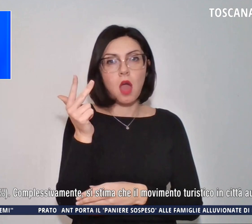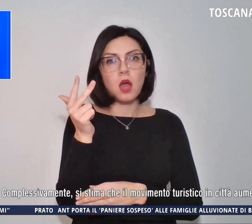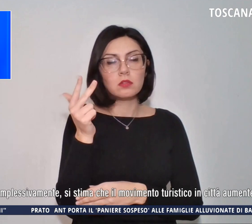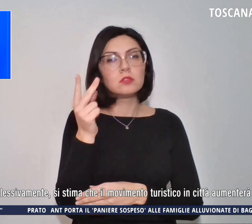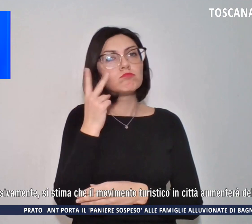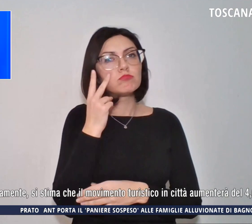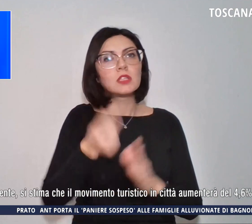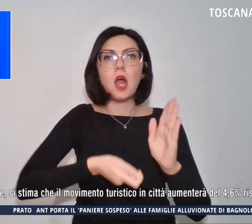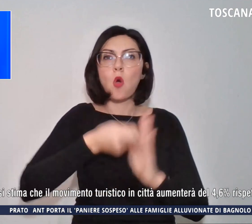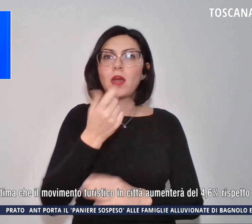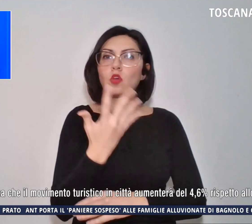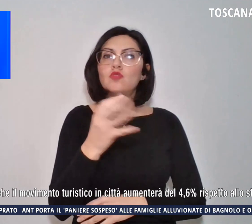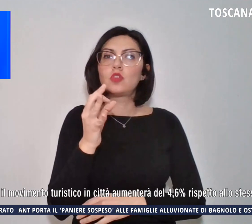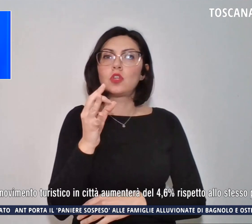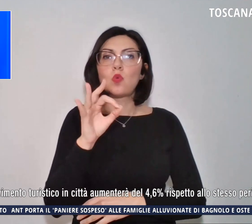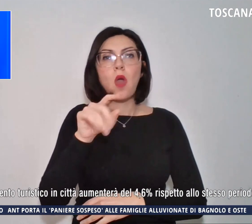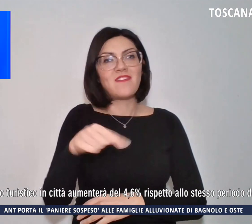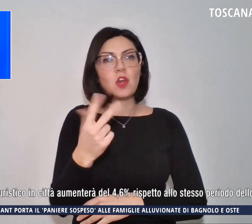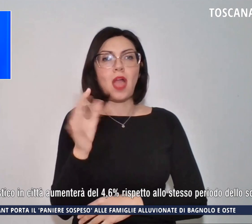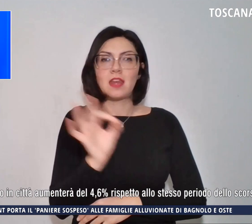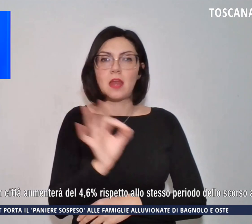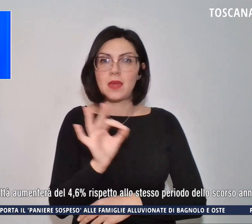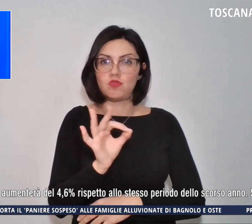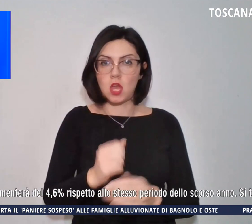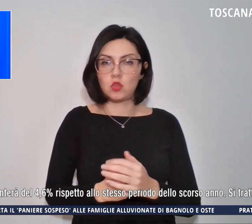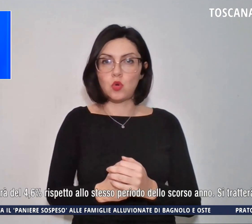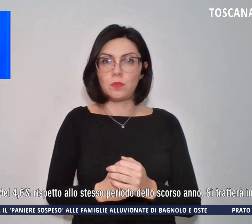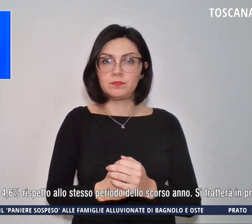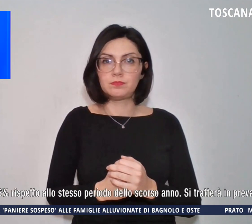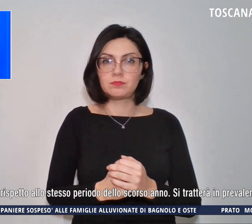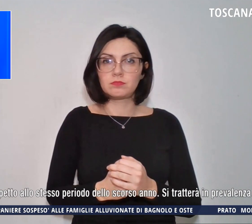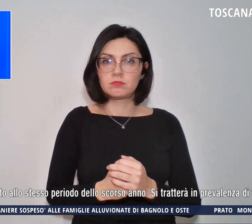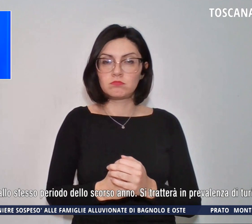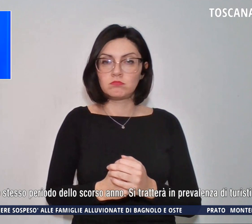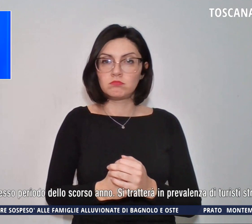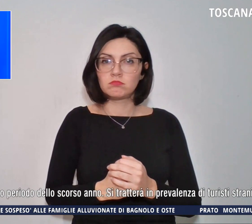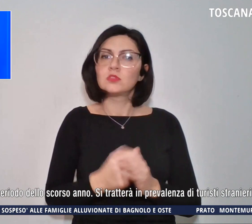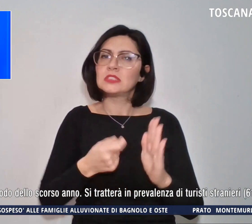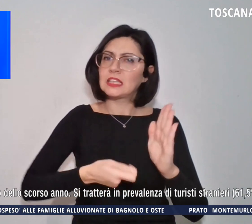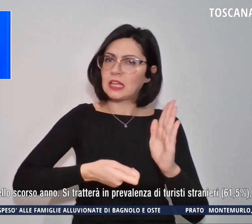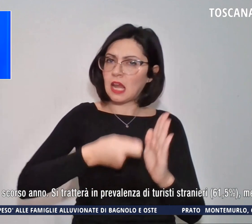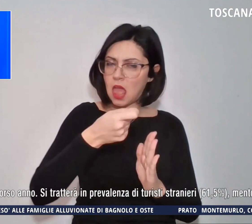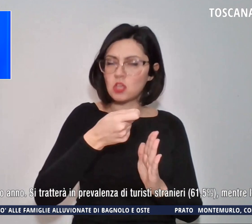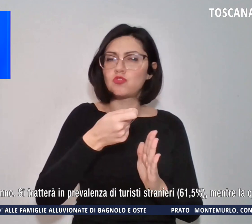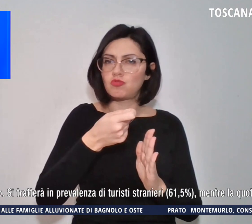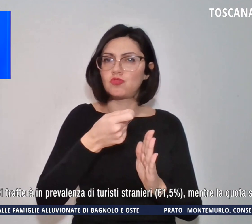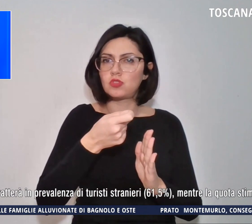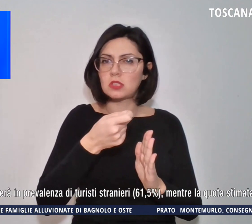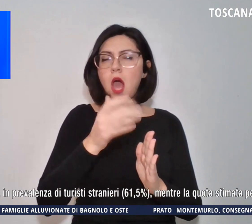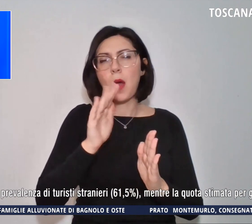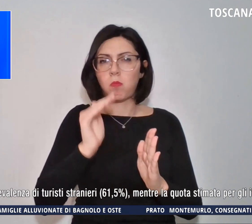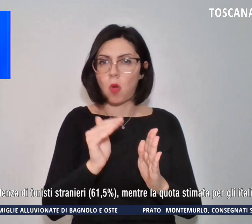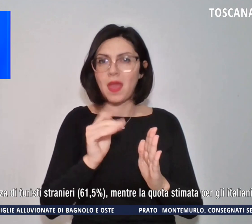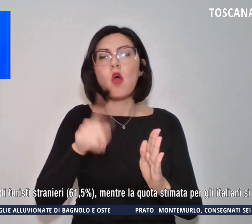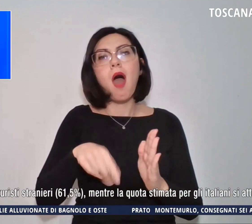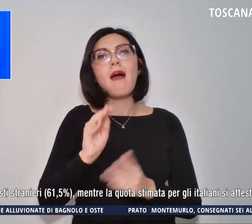del 5,3%. Sono sempre in crescita, ma più contenute anche le richieste